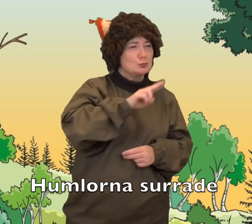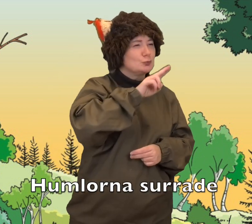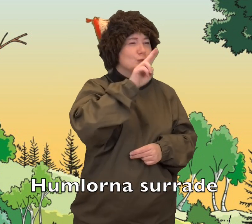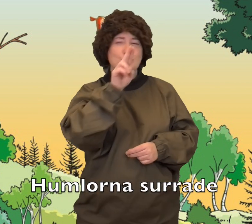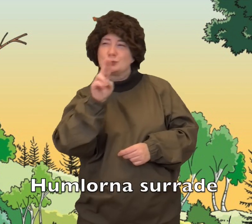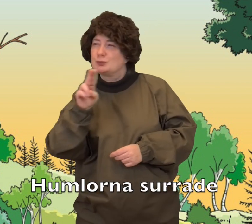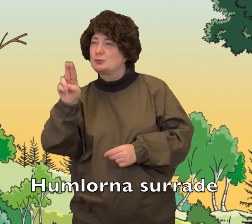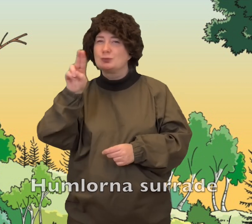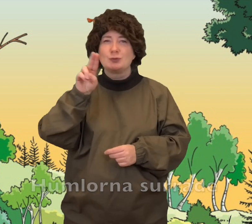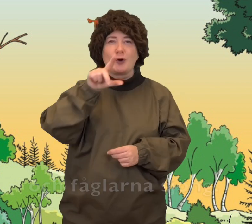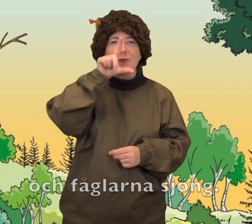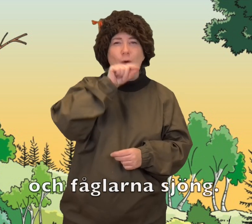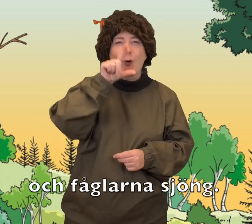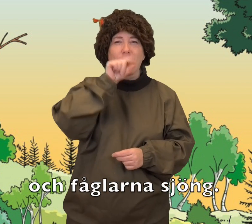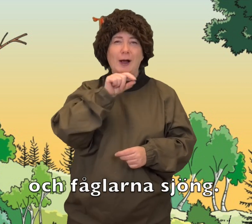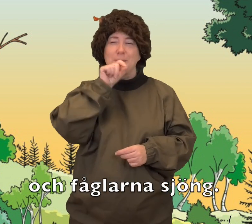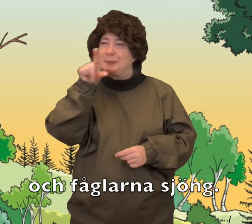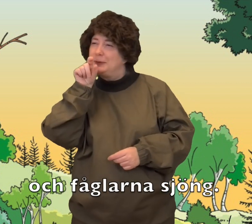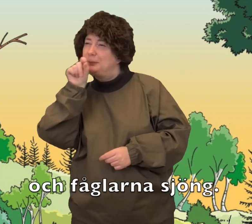surrade och fåglarna sjöng.